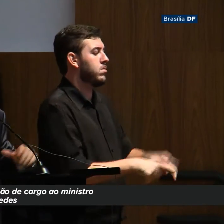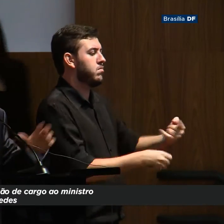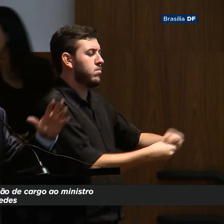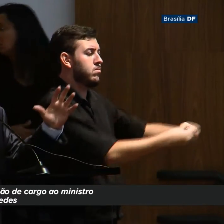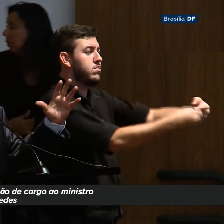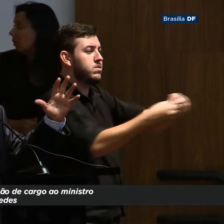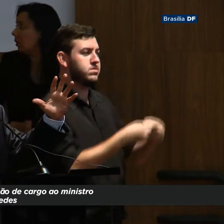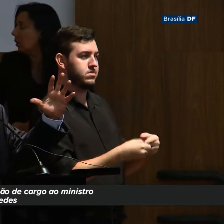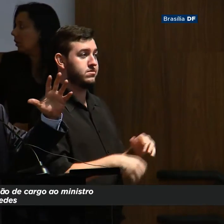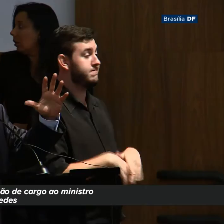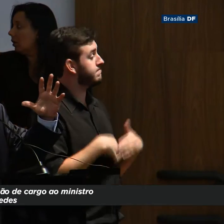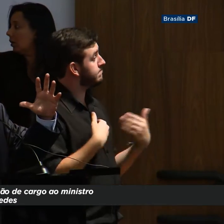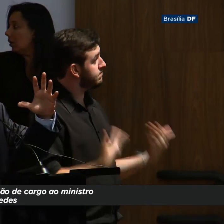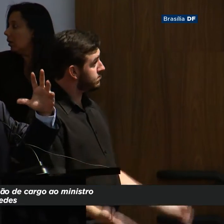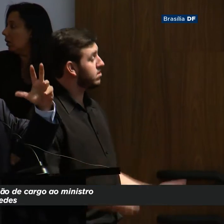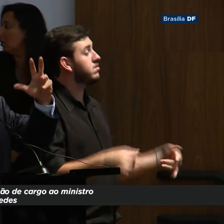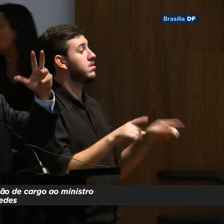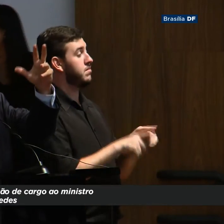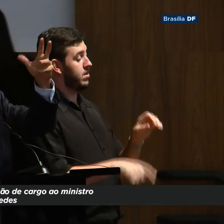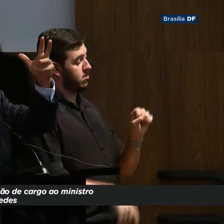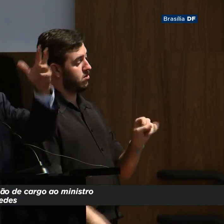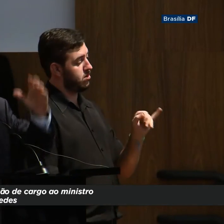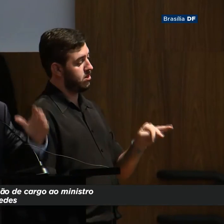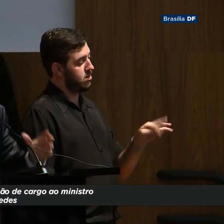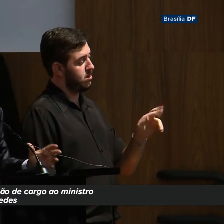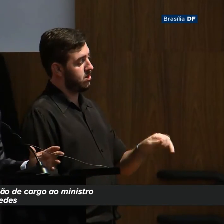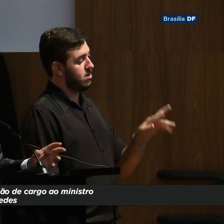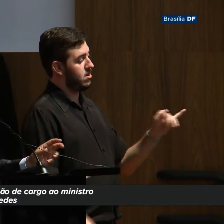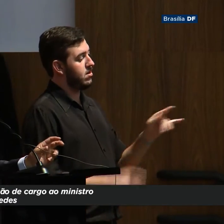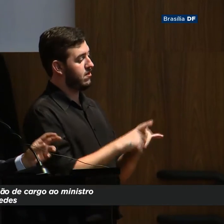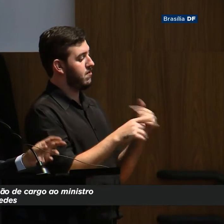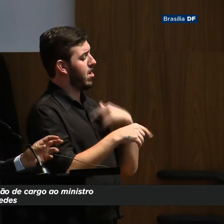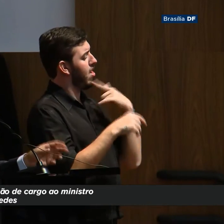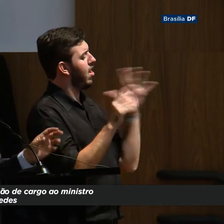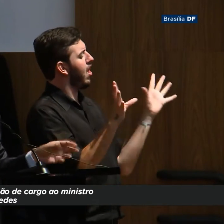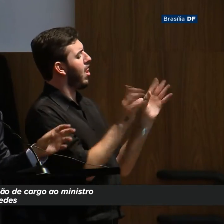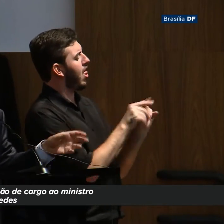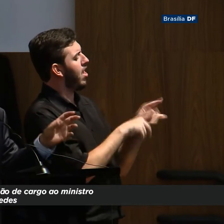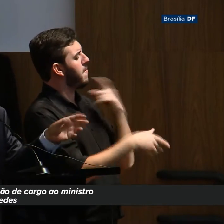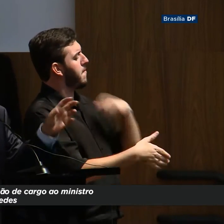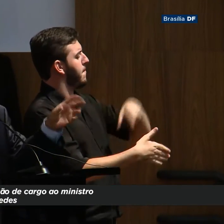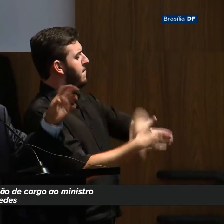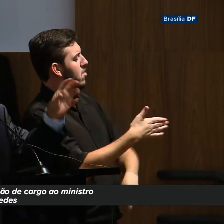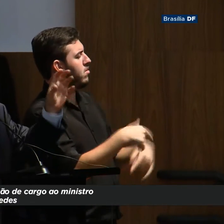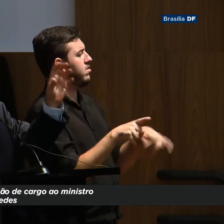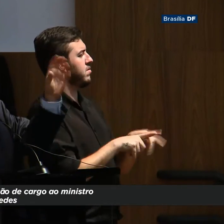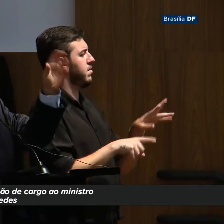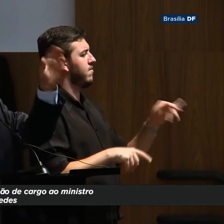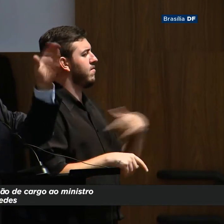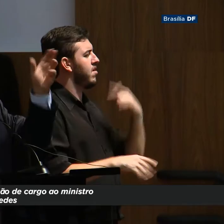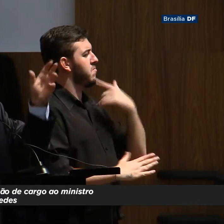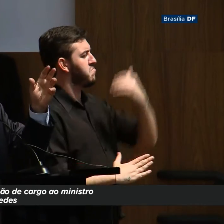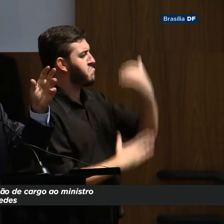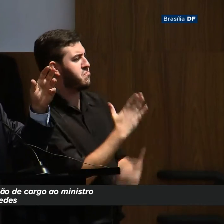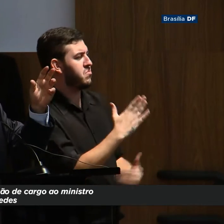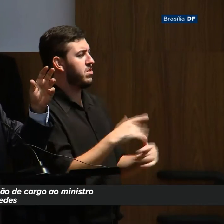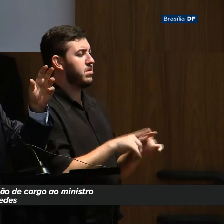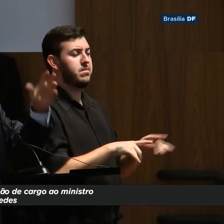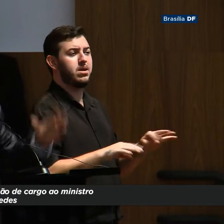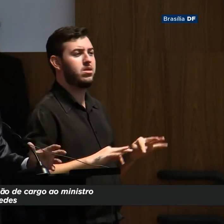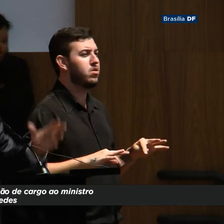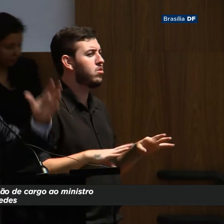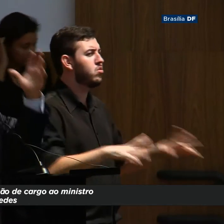hora que o Sintra vai simplificando os impostos e vai virando um só, todas aquelas contribuições não compartilhadas que foram criadas